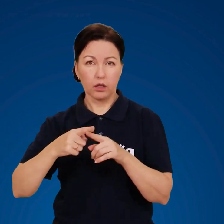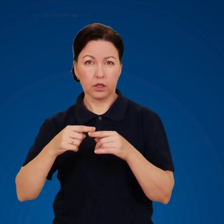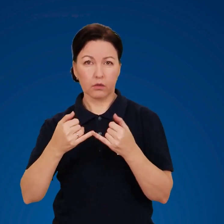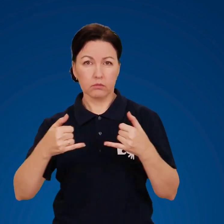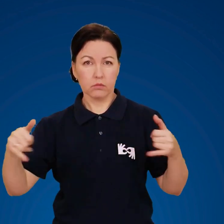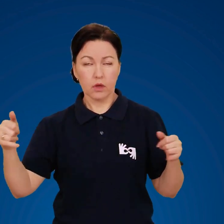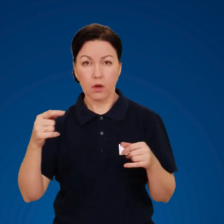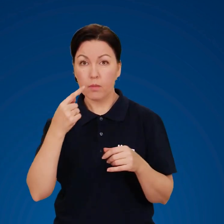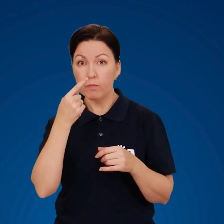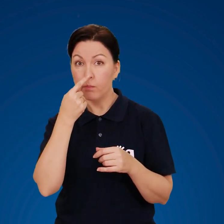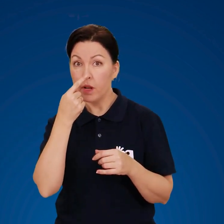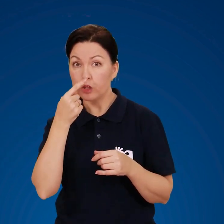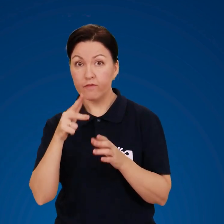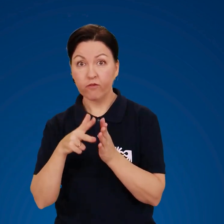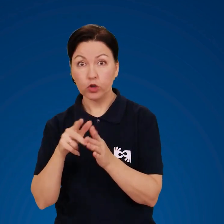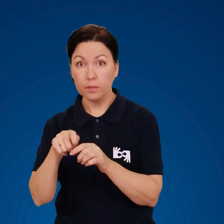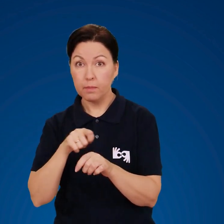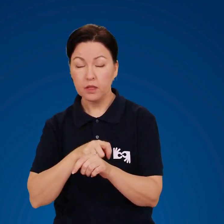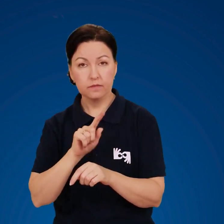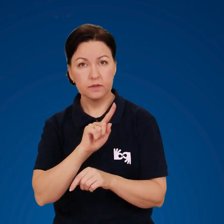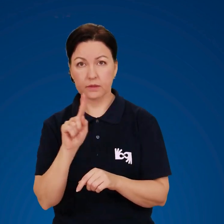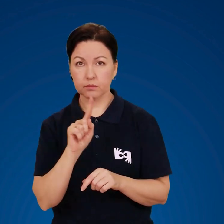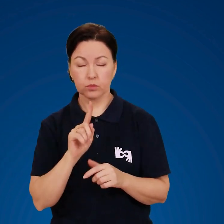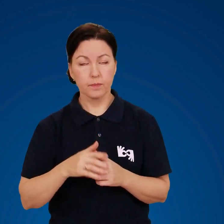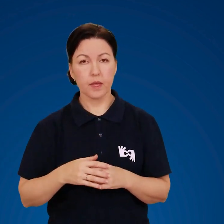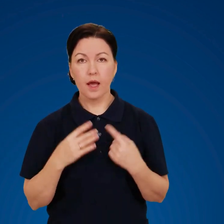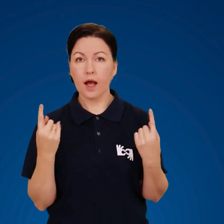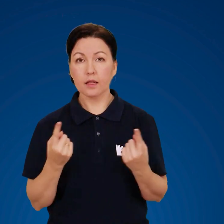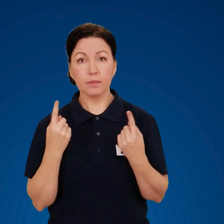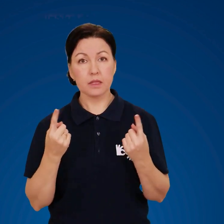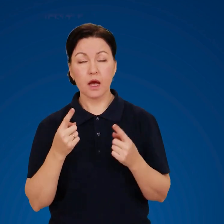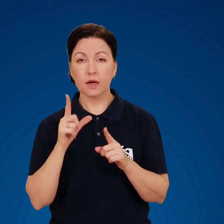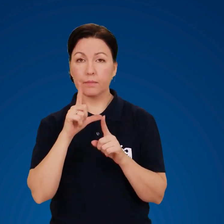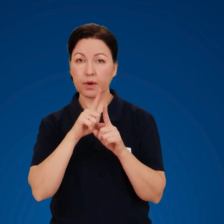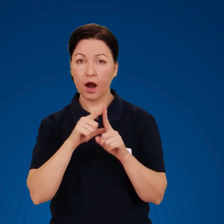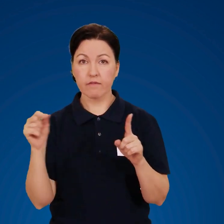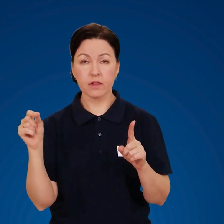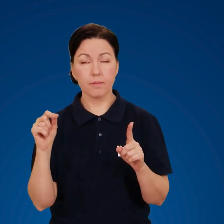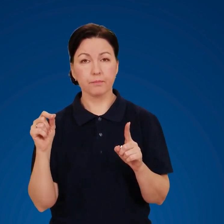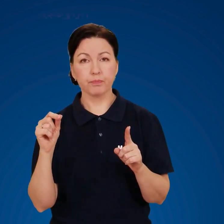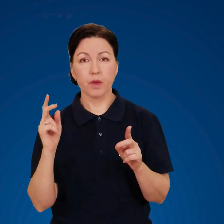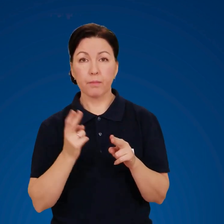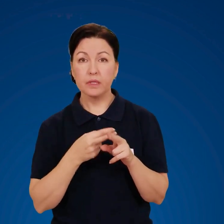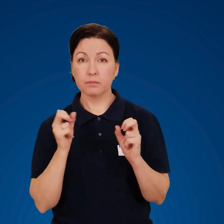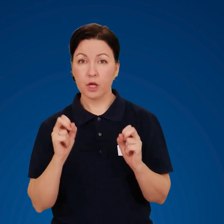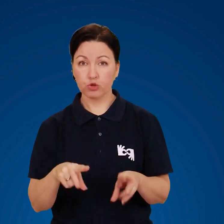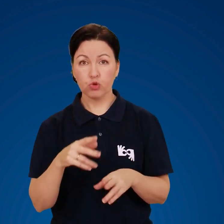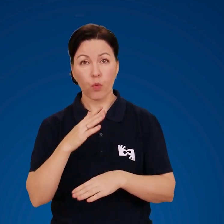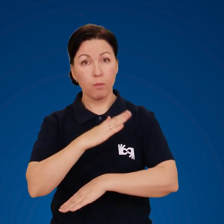Елементарні правила безпечної поведінки з електроприладами